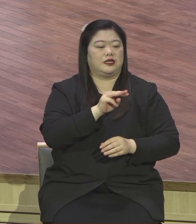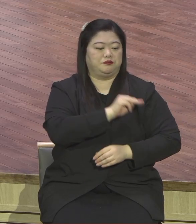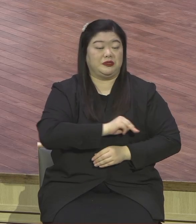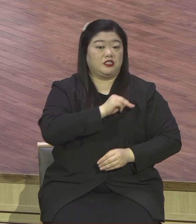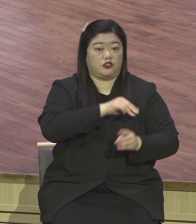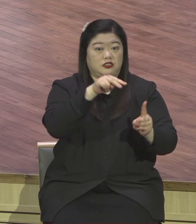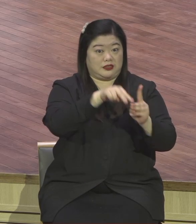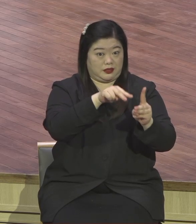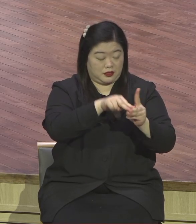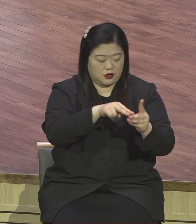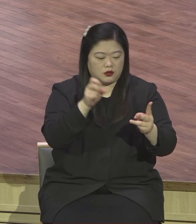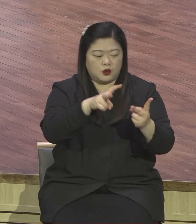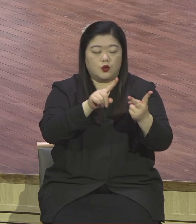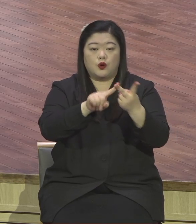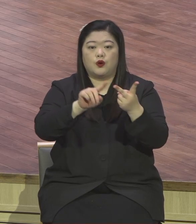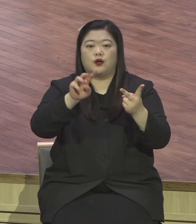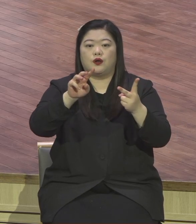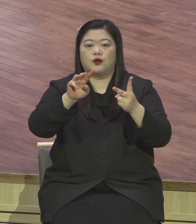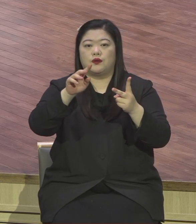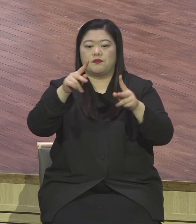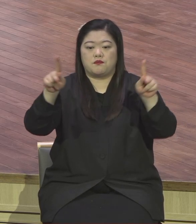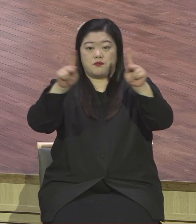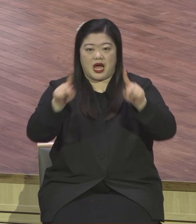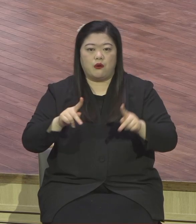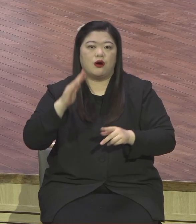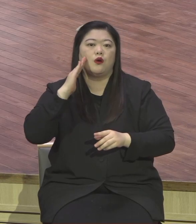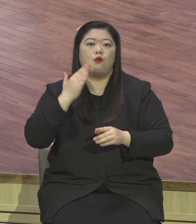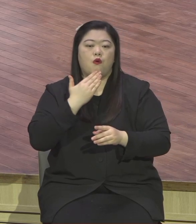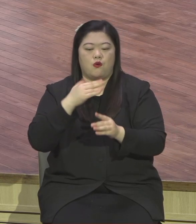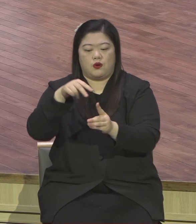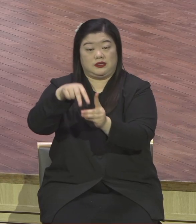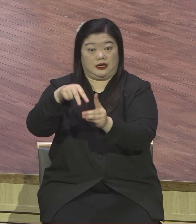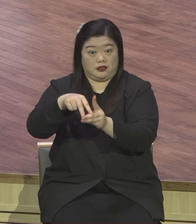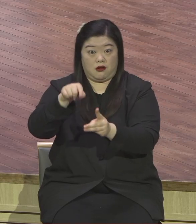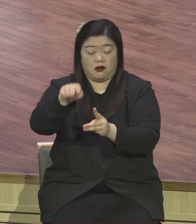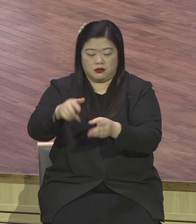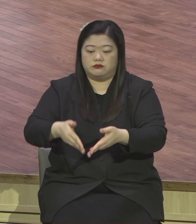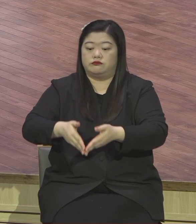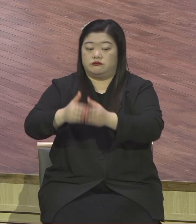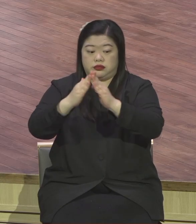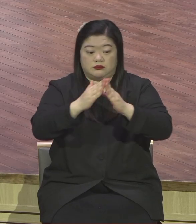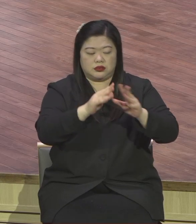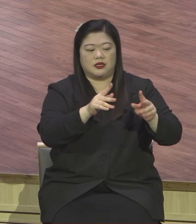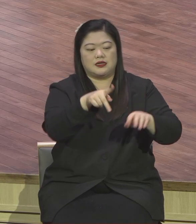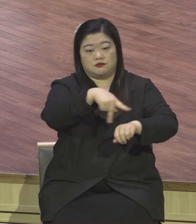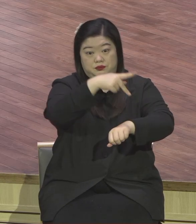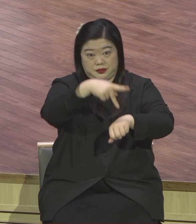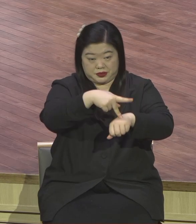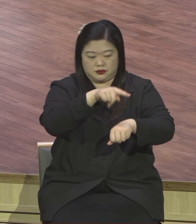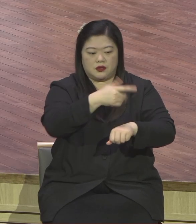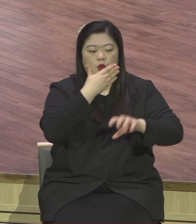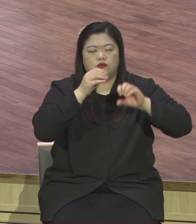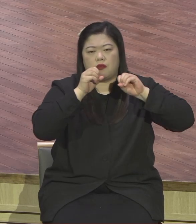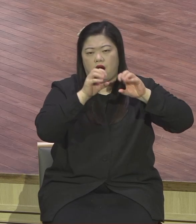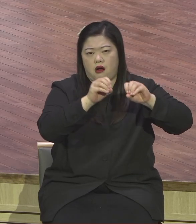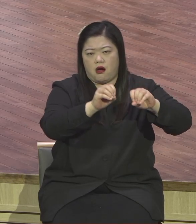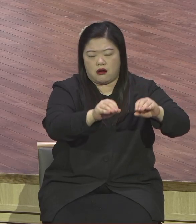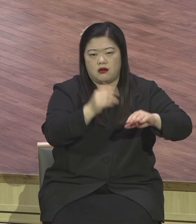동남아 선교지역을 넓혀갈 것입니다. 여원교의 전 성도는 우리의 능력되신 하나님을 바라보시고 믿음의